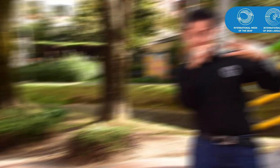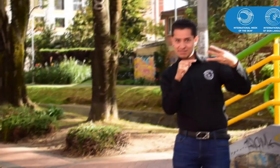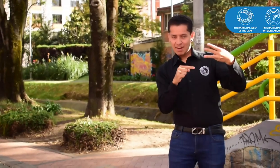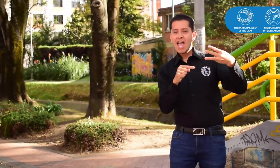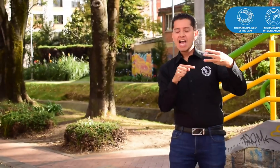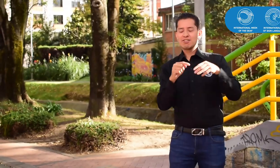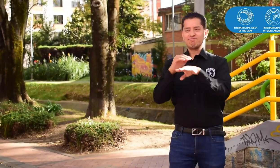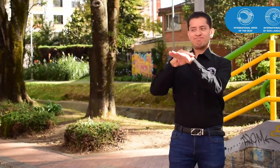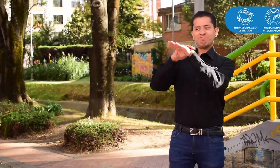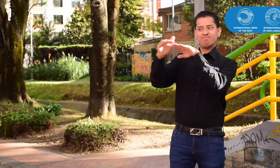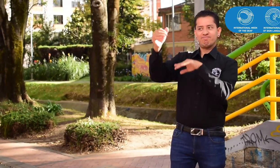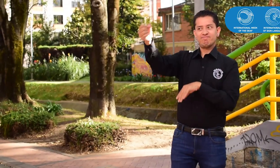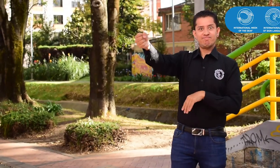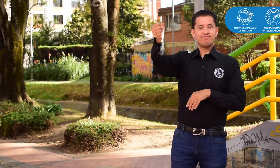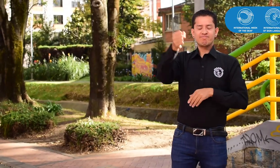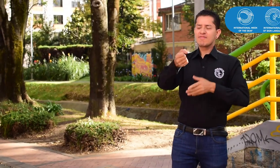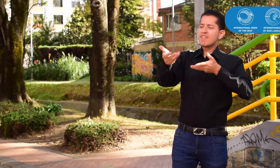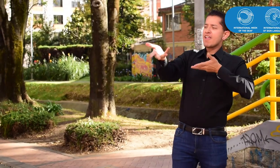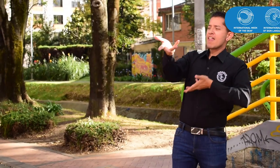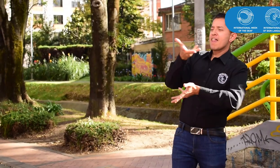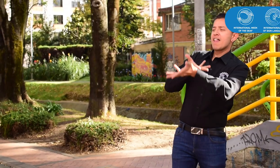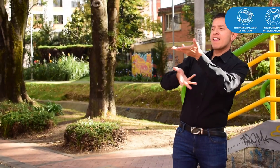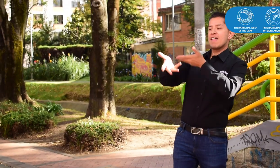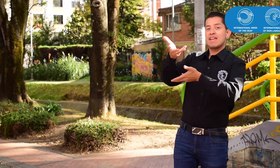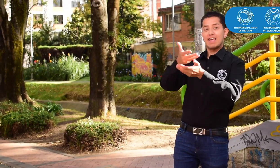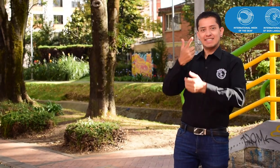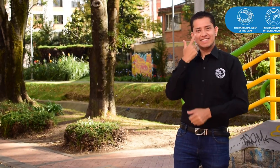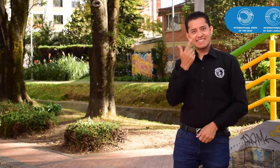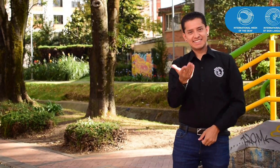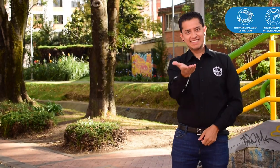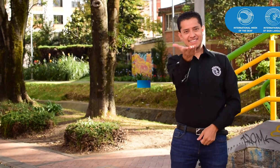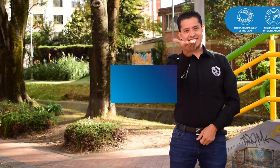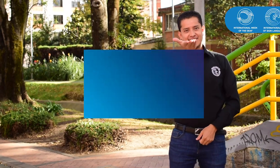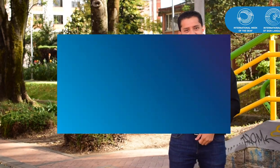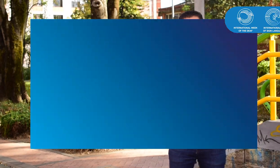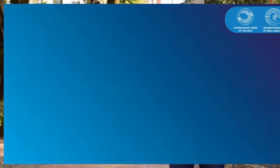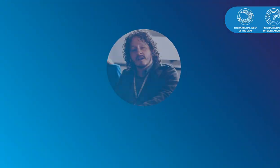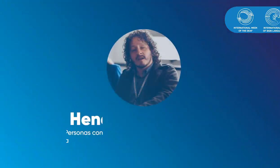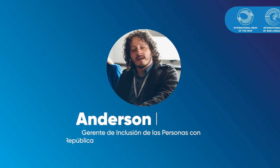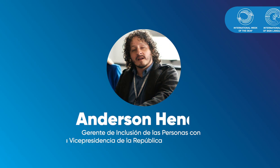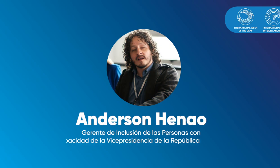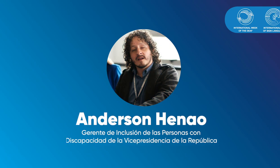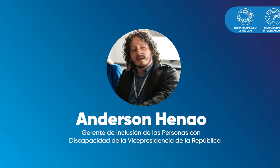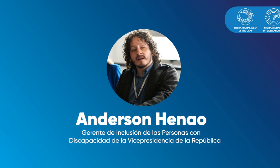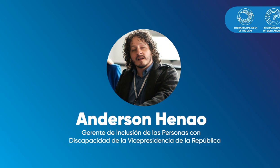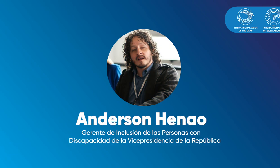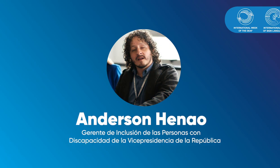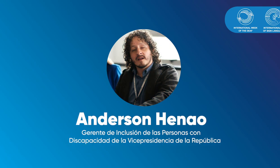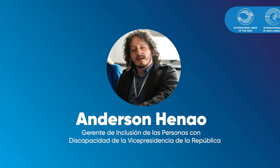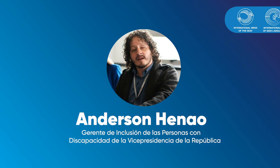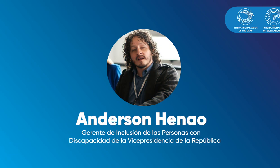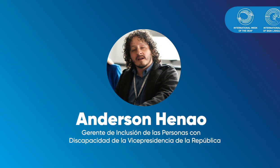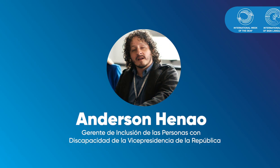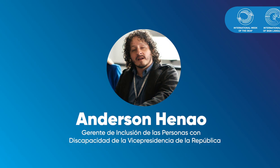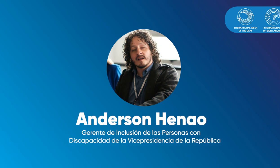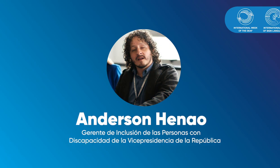Para tratar estos temas, el invitado será Anderson Henao, gerente de inclusión de las personas con discapacidad de la